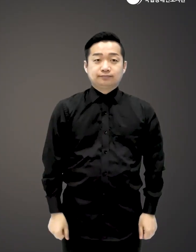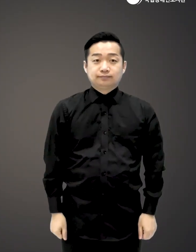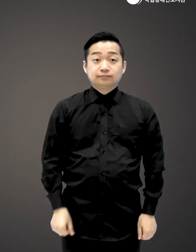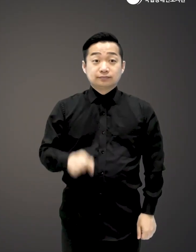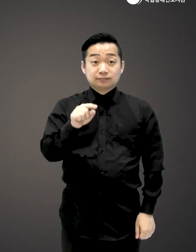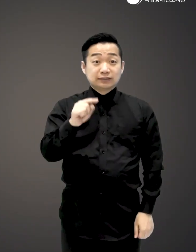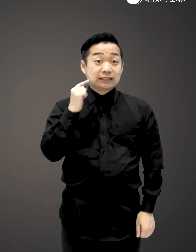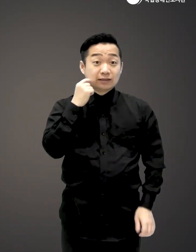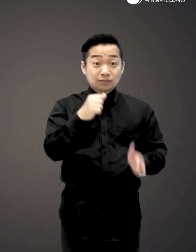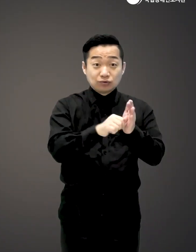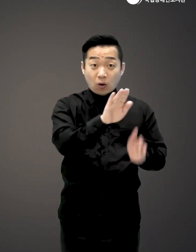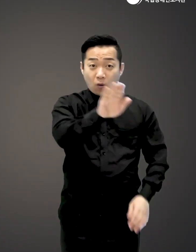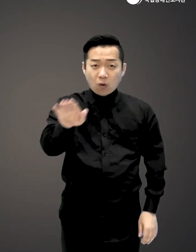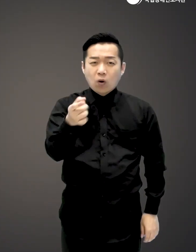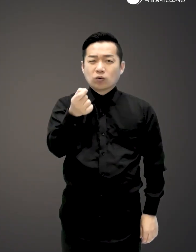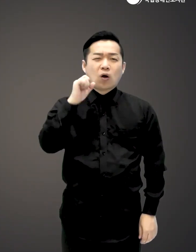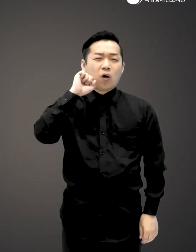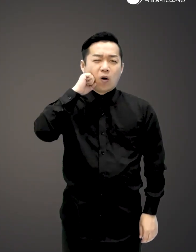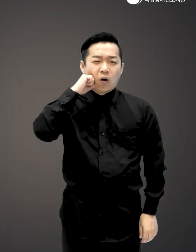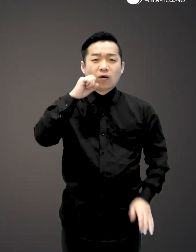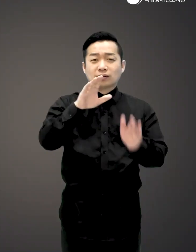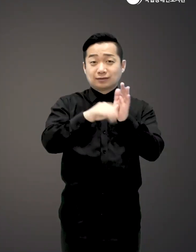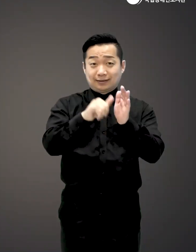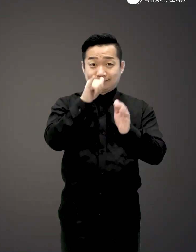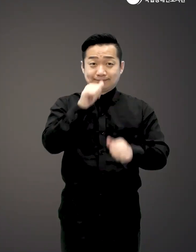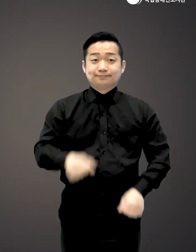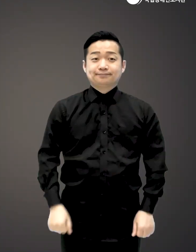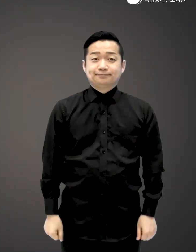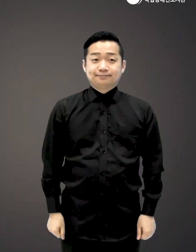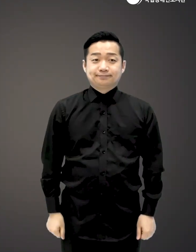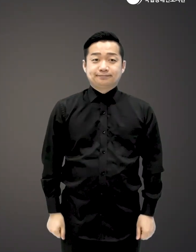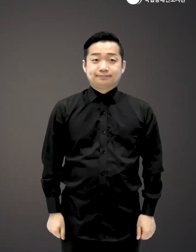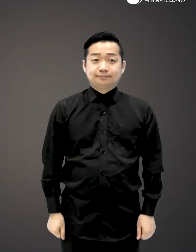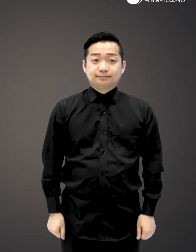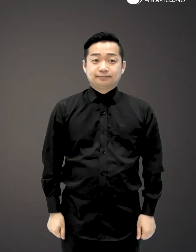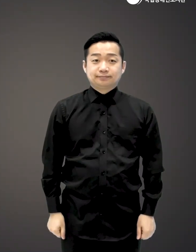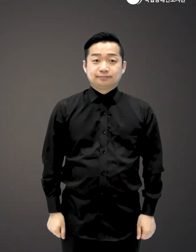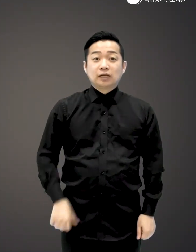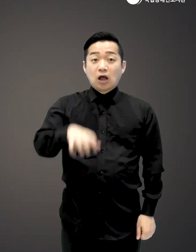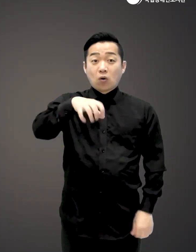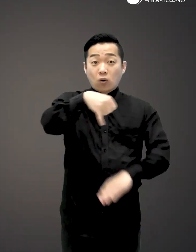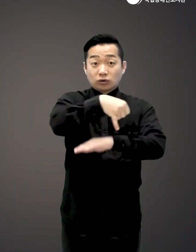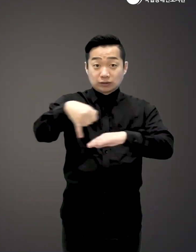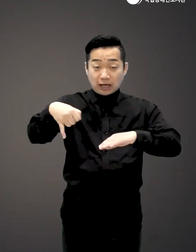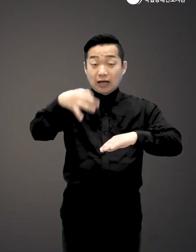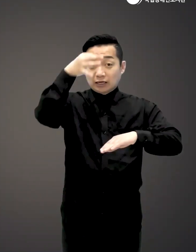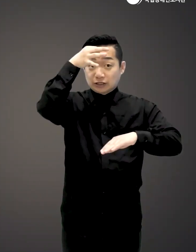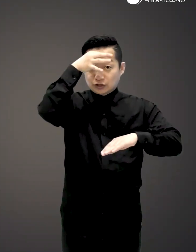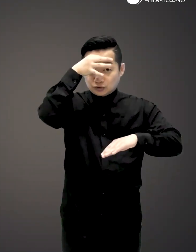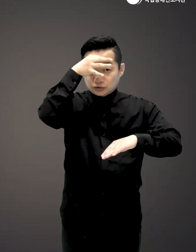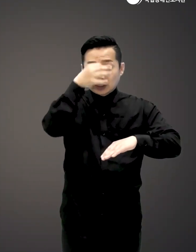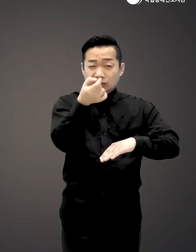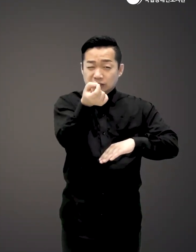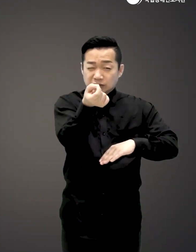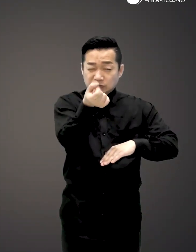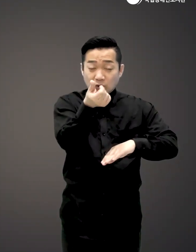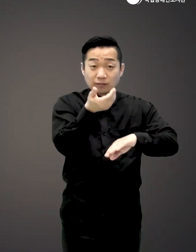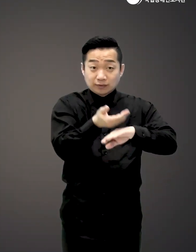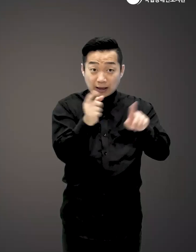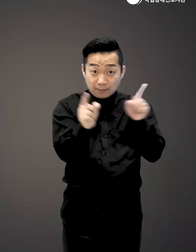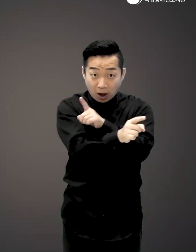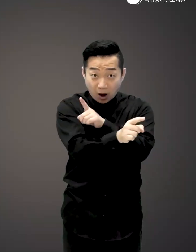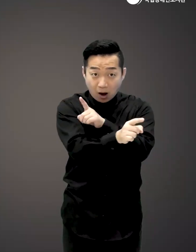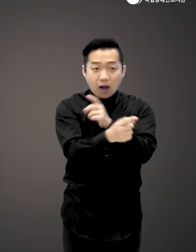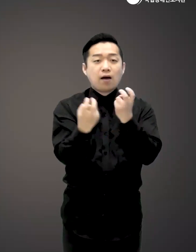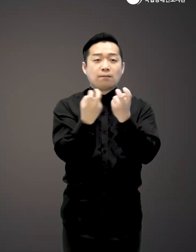사실 이 장식은 조금은 어렵게 느껴질 때가 있습니다 책 공간 디자인의 기술은 이 한 끗 차이를